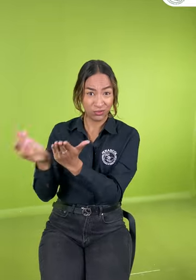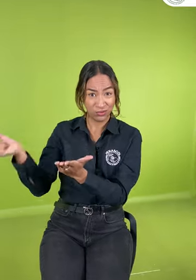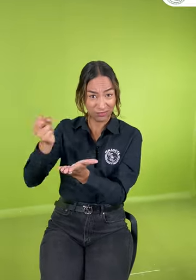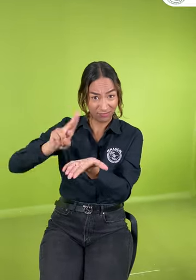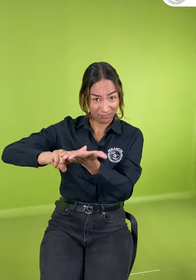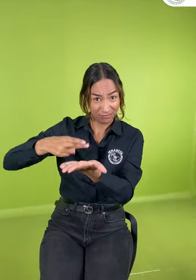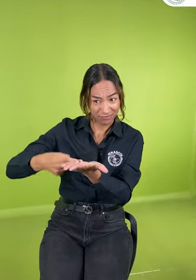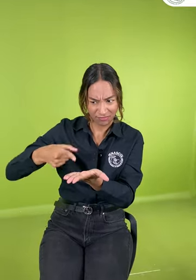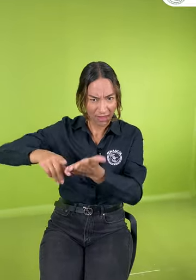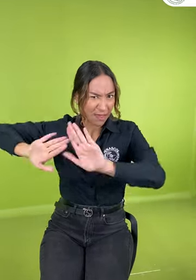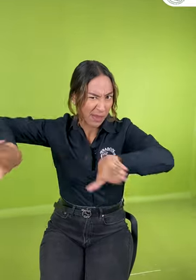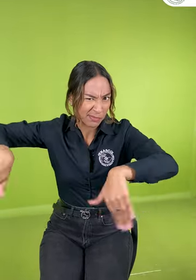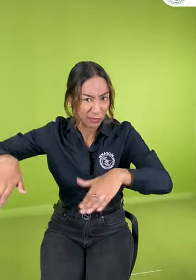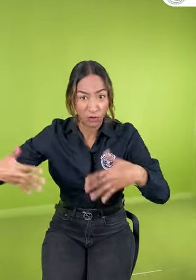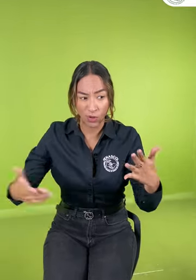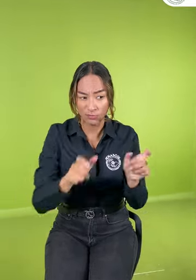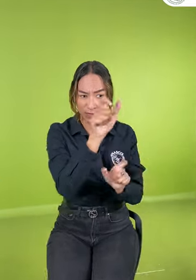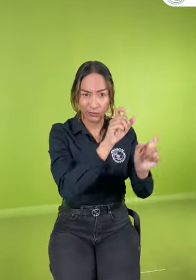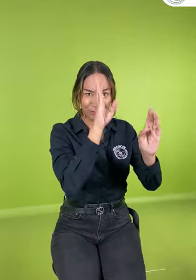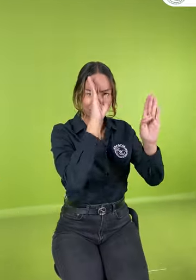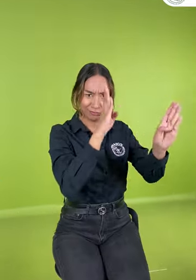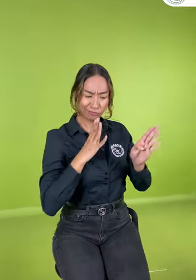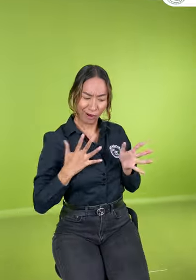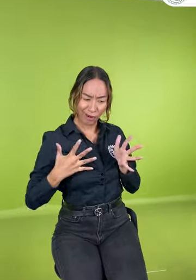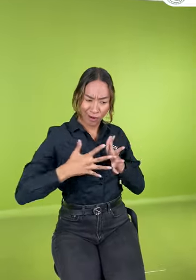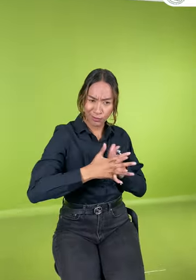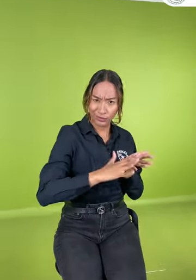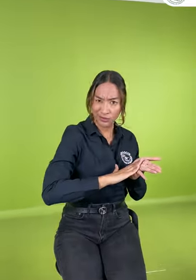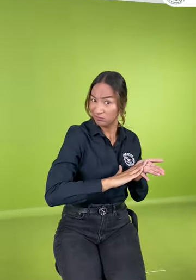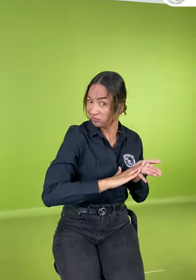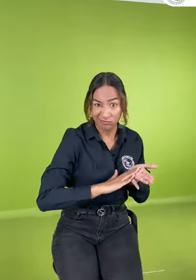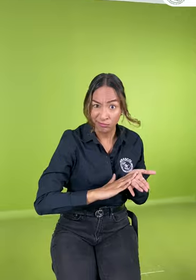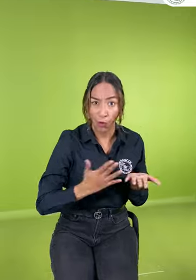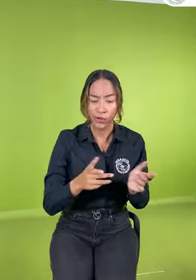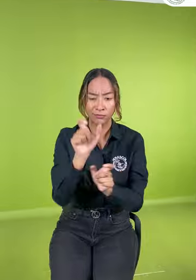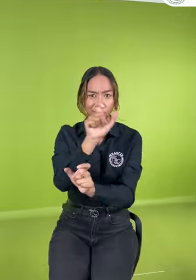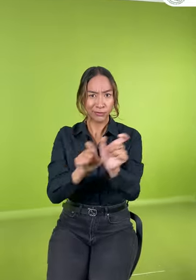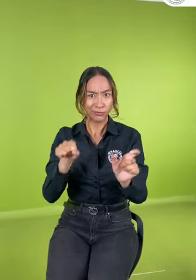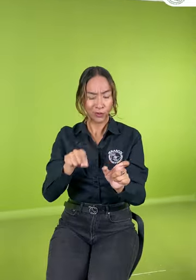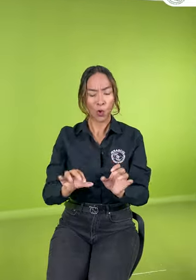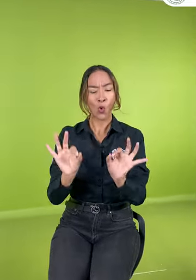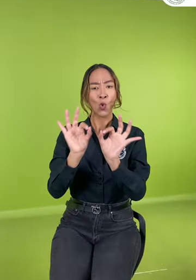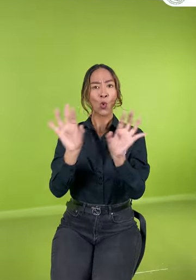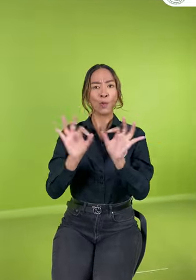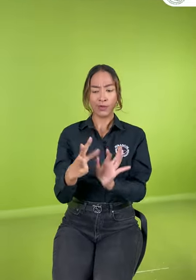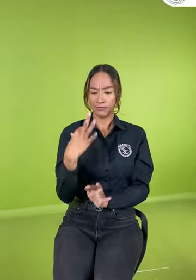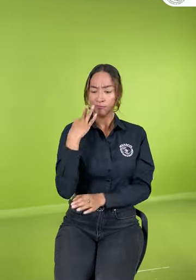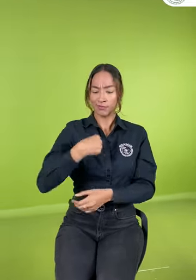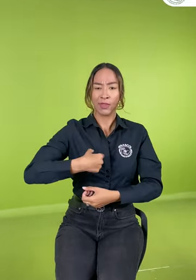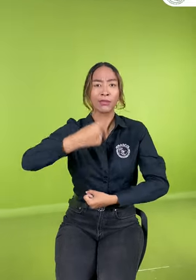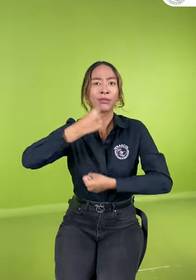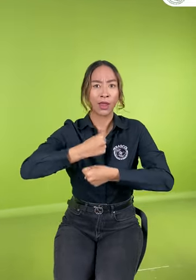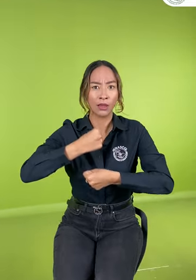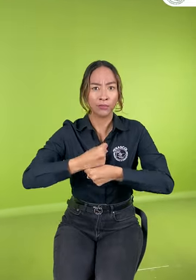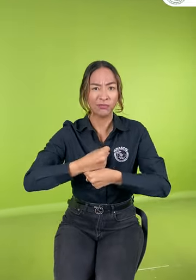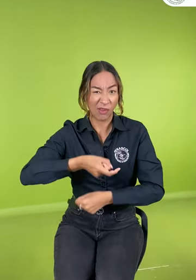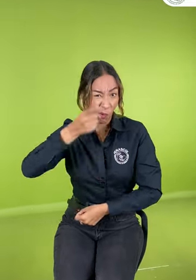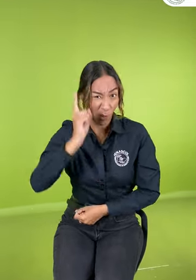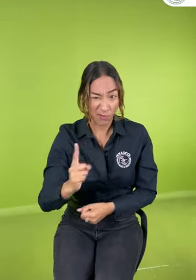contextos educativos, o recibir atención sin ajustes razonables, o que no les den oportunidades laborales por ser sordos o sordociegos.